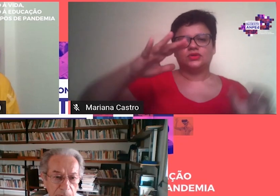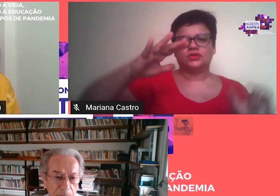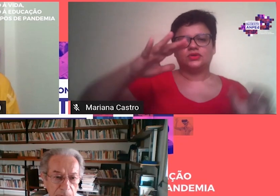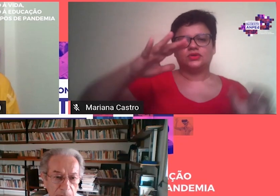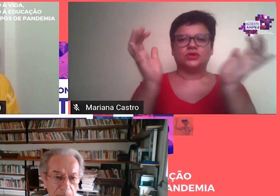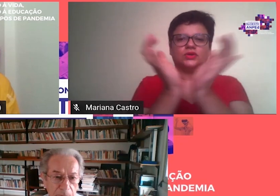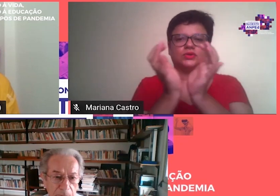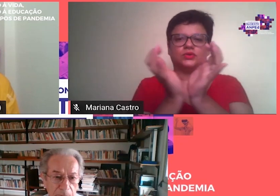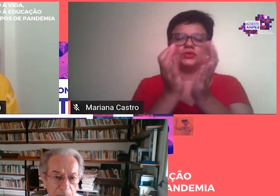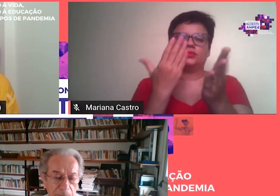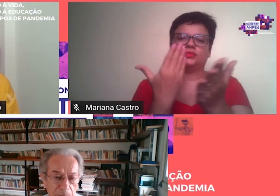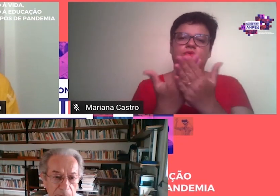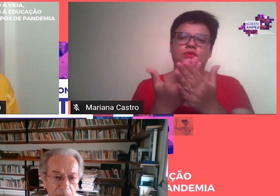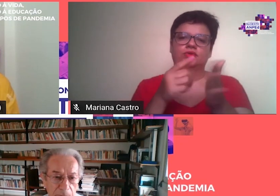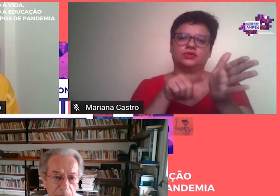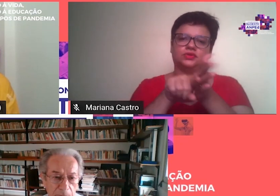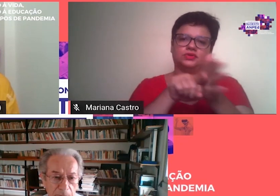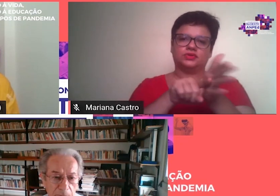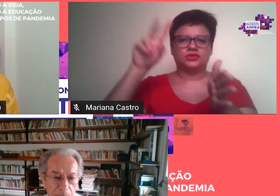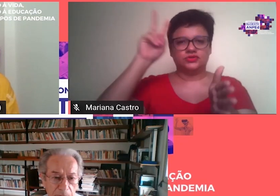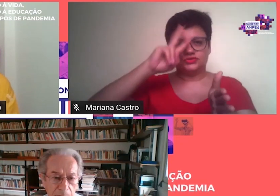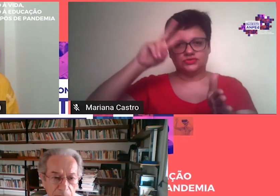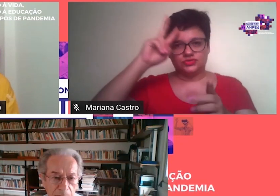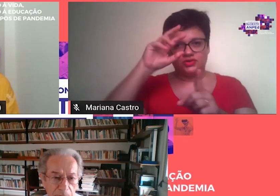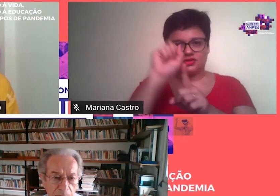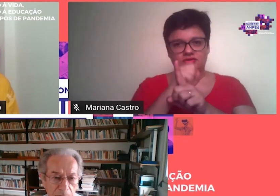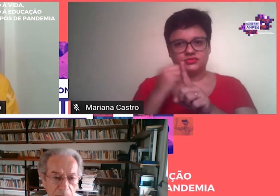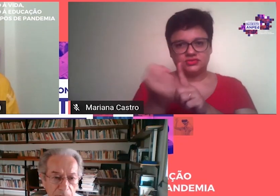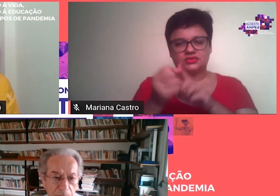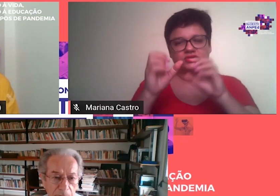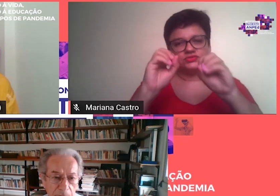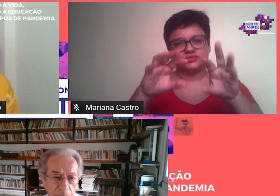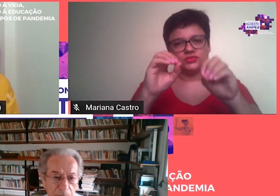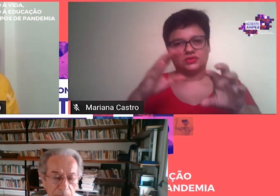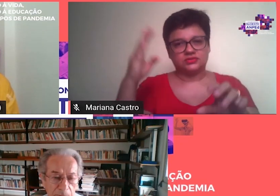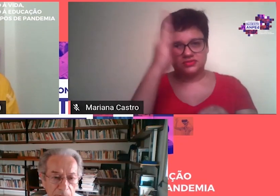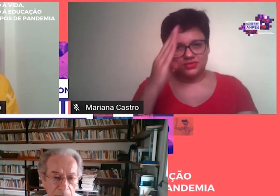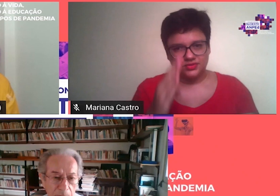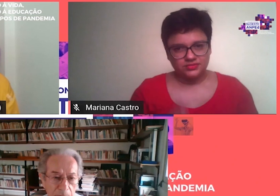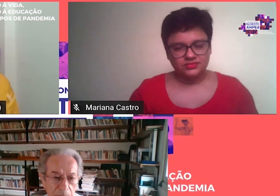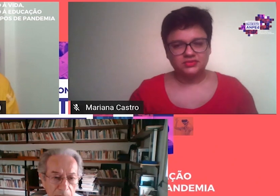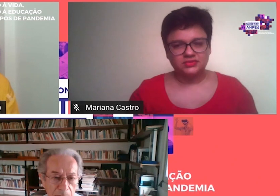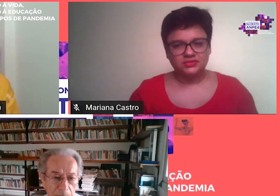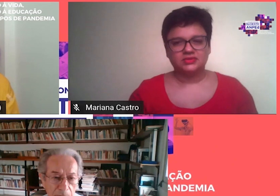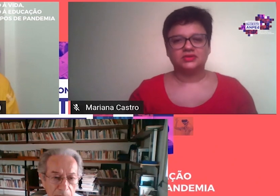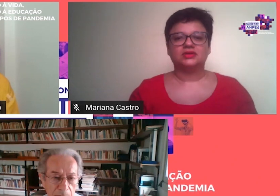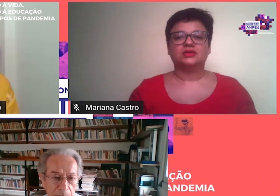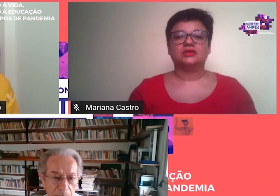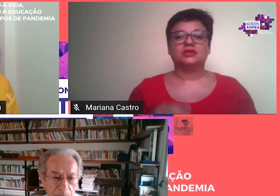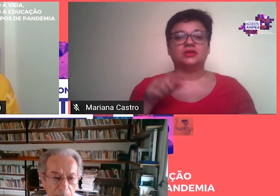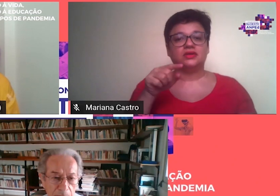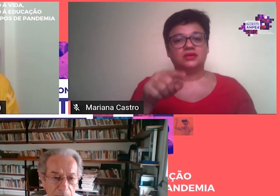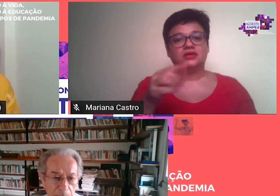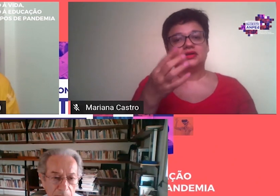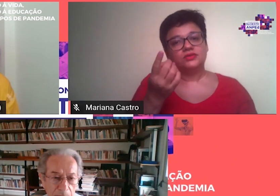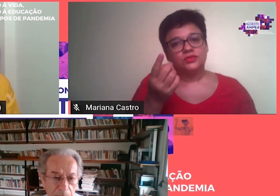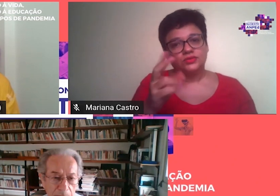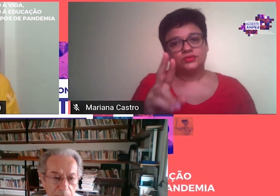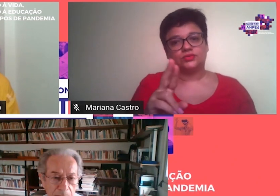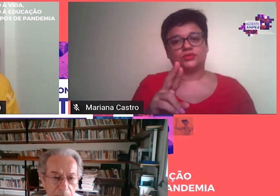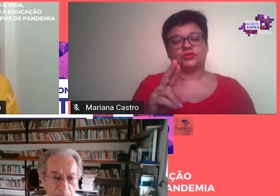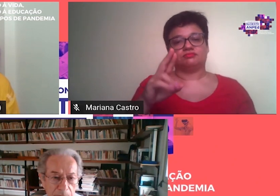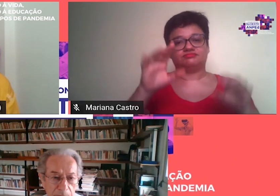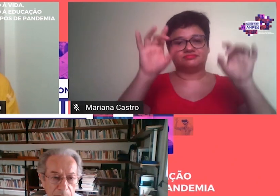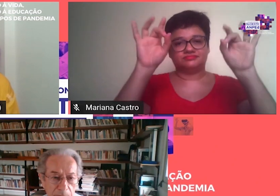pesquisa História, Sociedade e Educação no Brasil. Tendo recebido o título de doutor honoris causa da